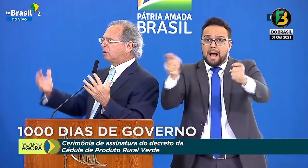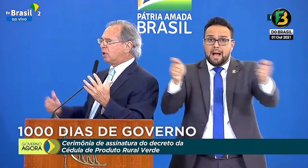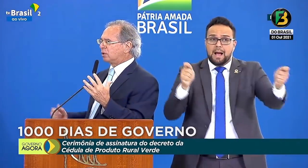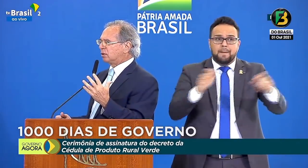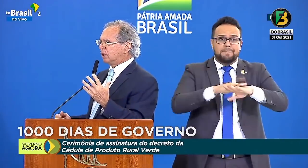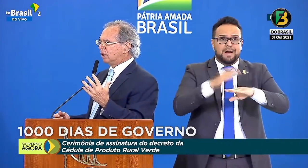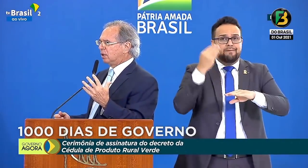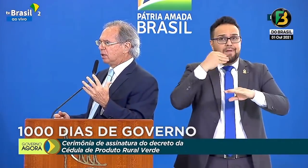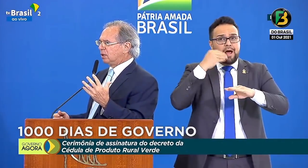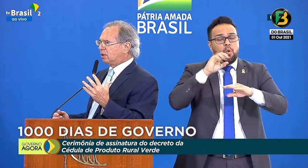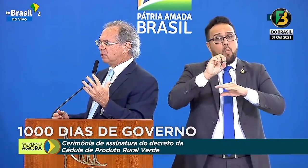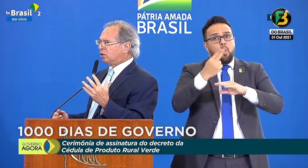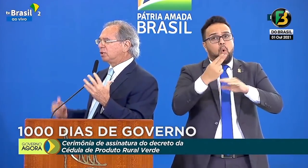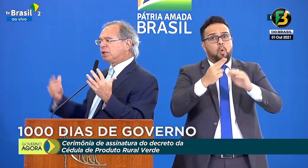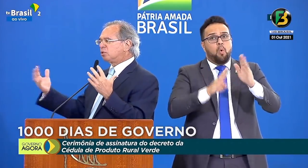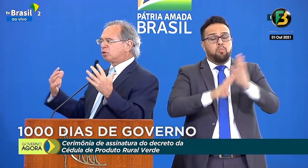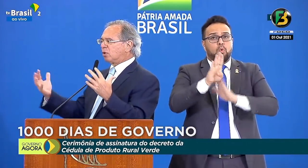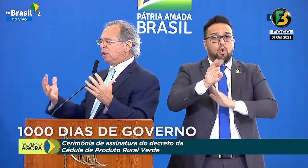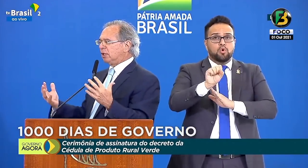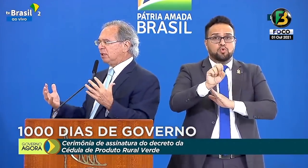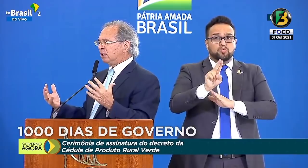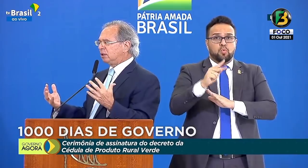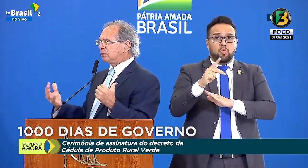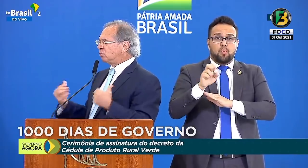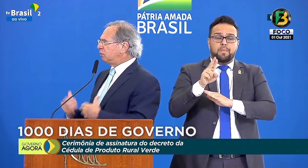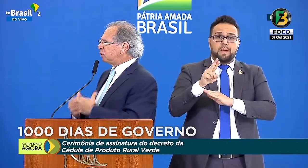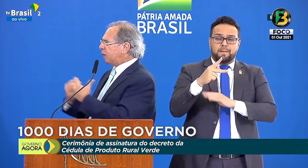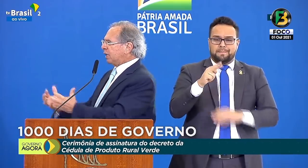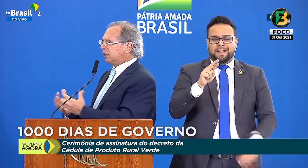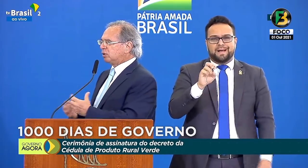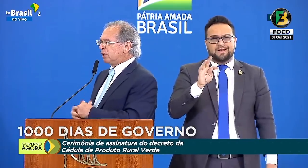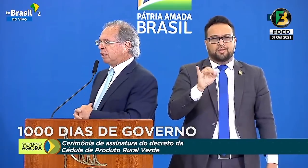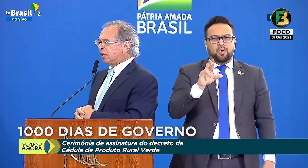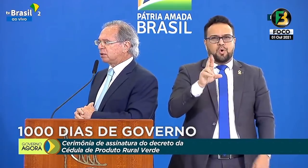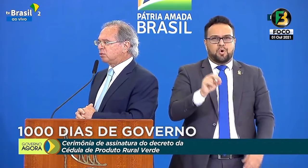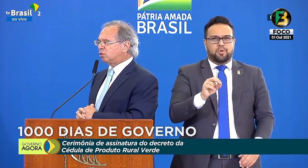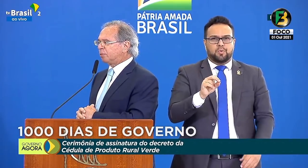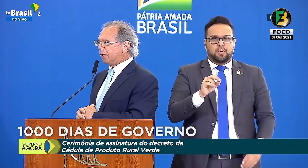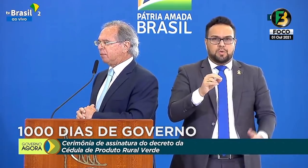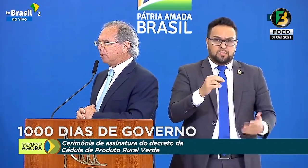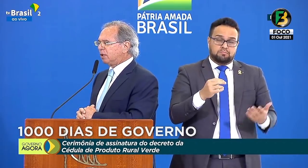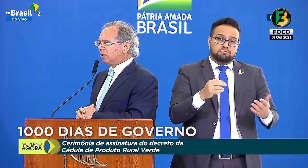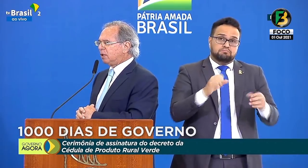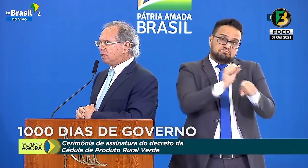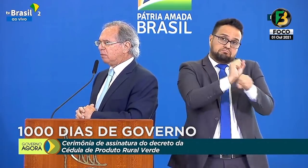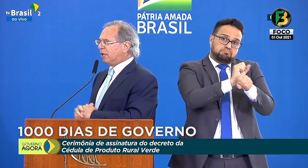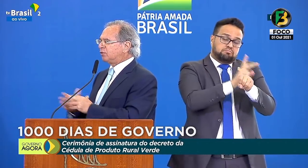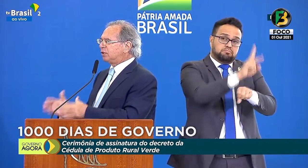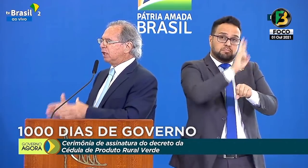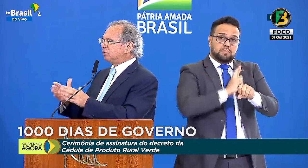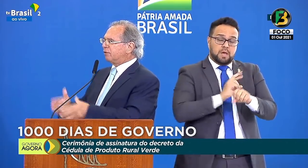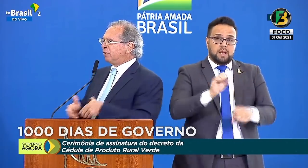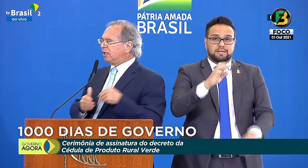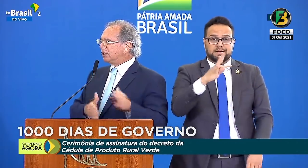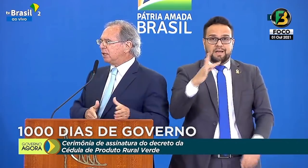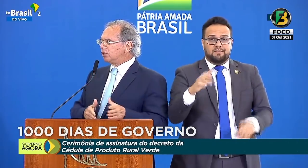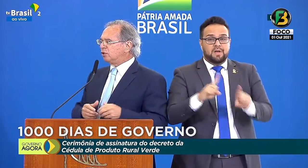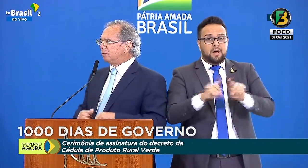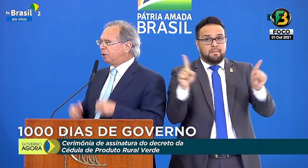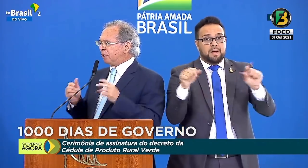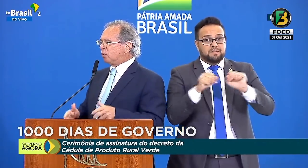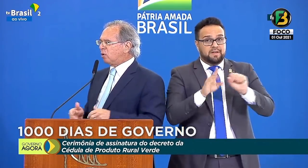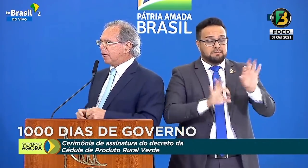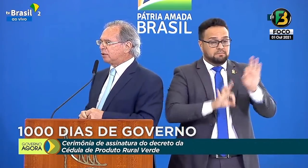super precatórios? Nós temos que escolher. Então, estamos esperando essa orientação do Supremo, mas fizemos a via